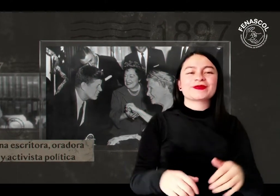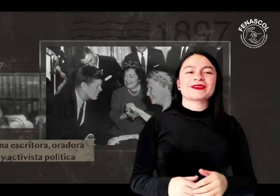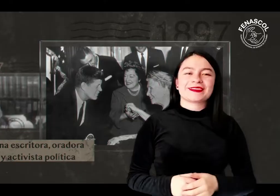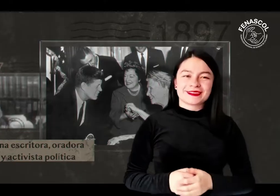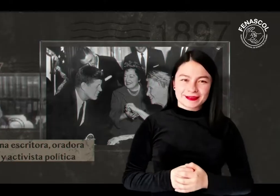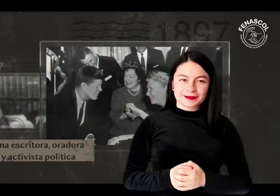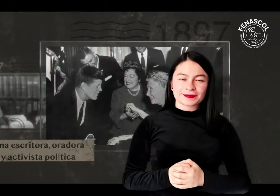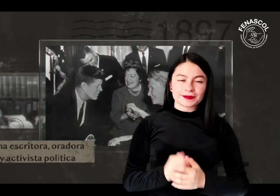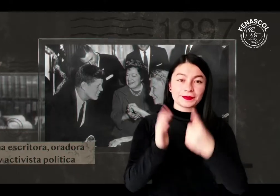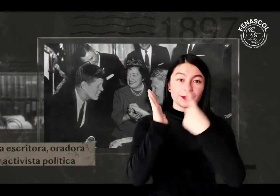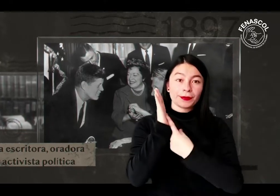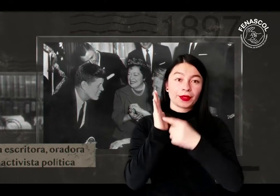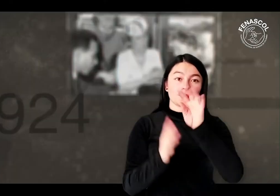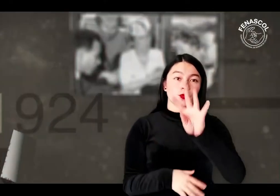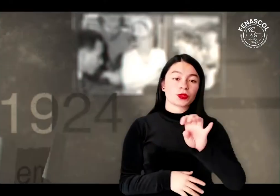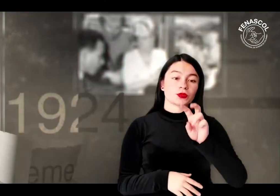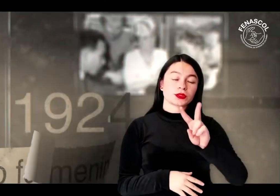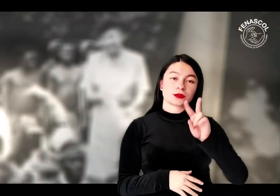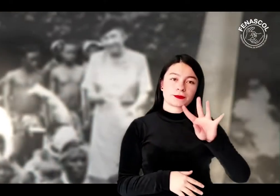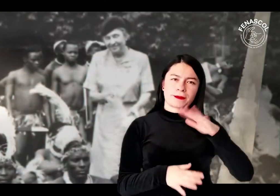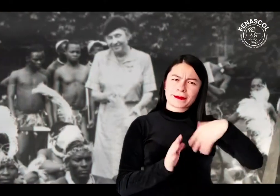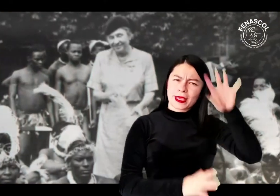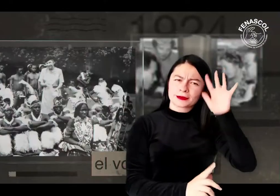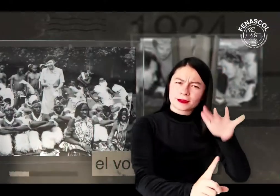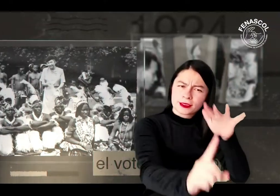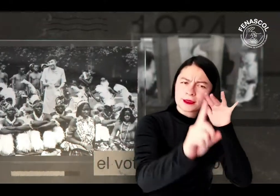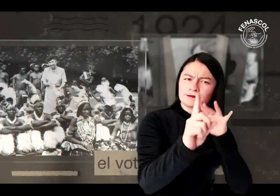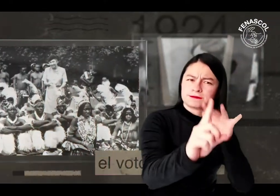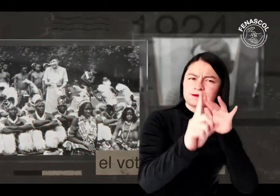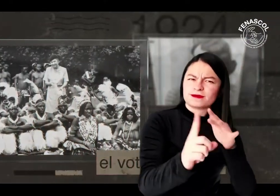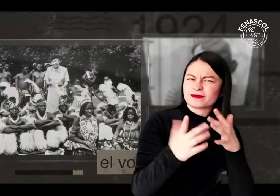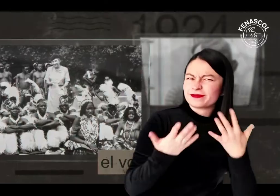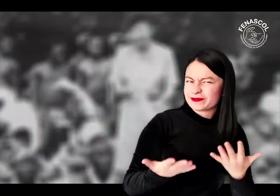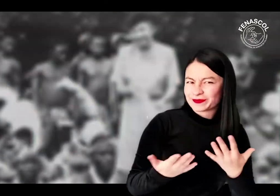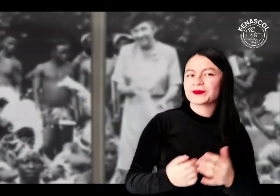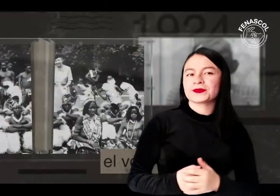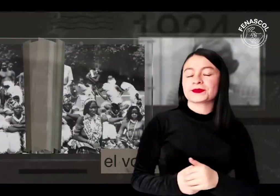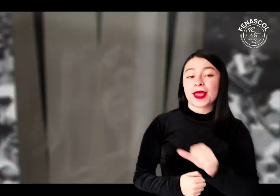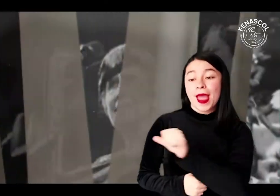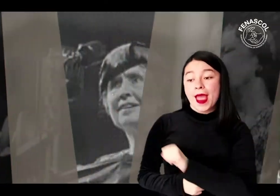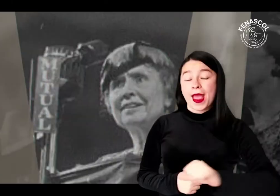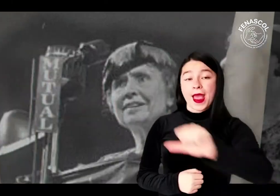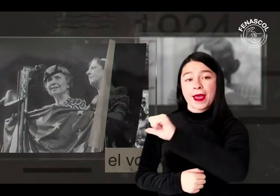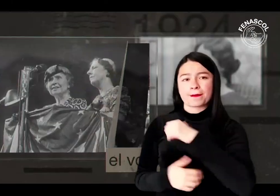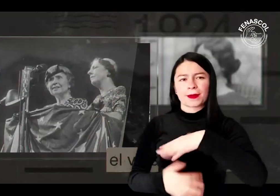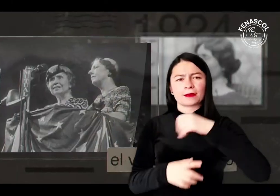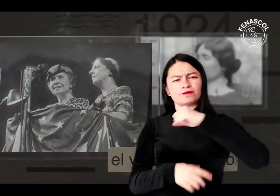En el año de 1924 promovió el voto femenino.